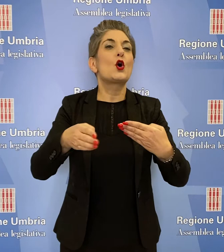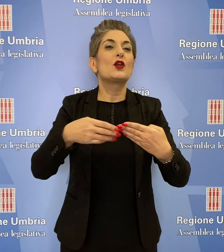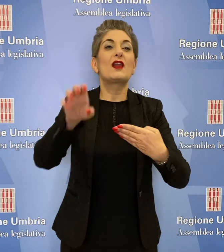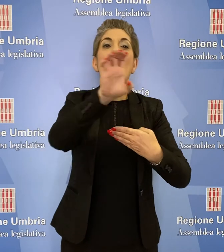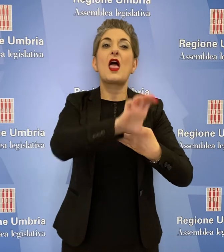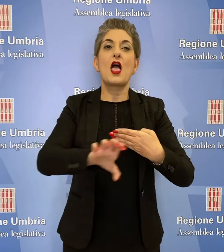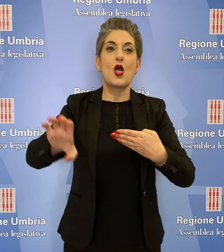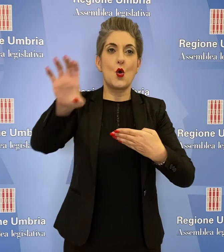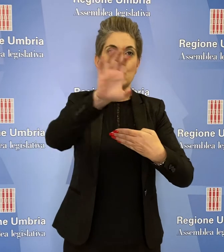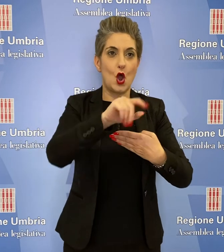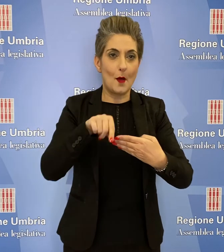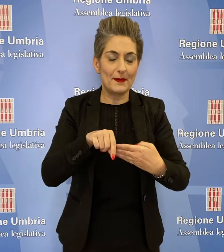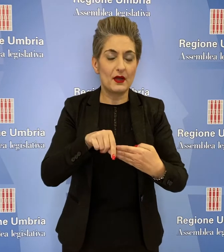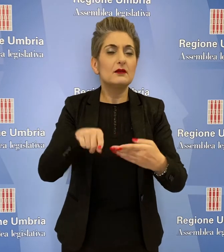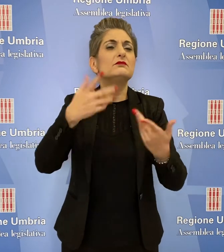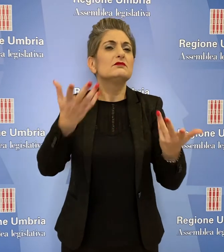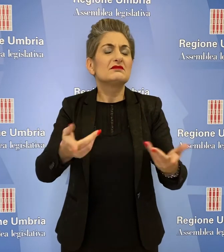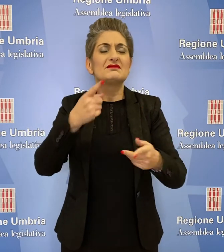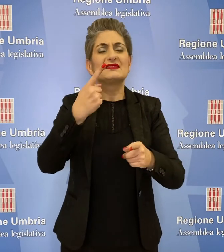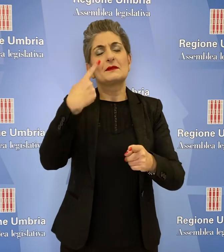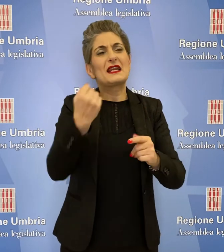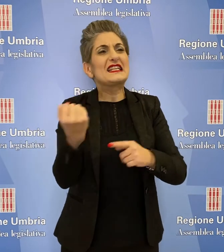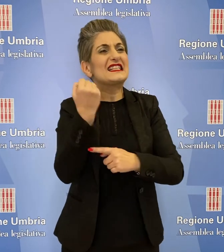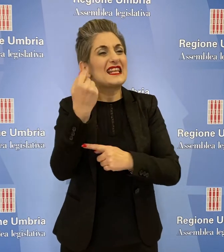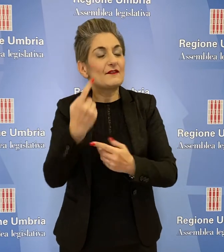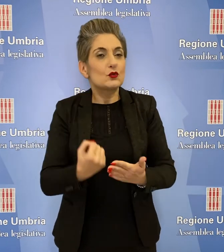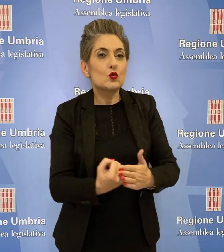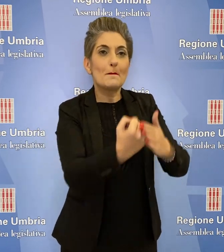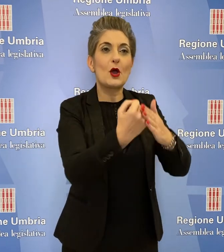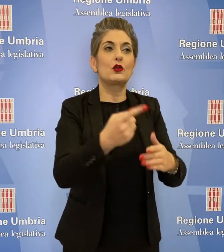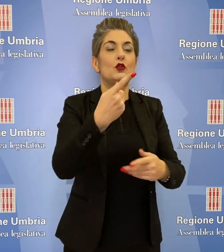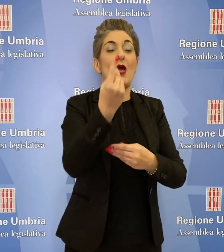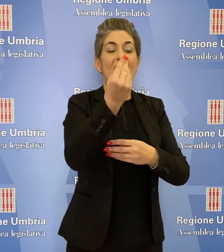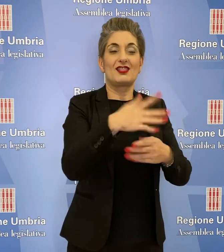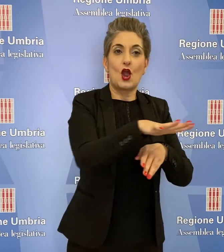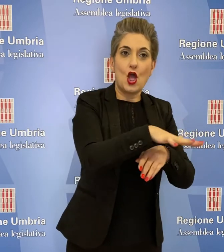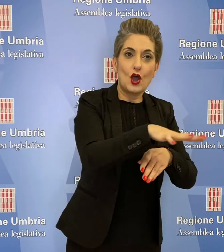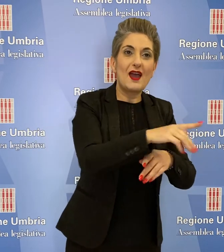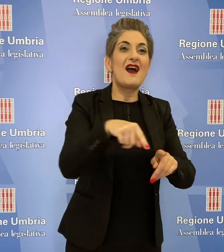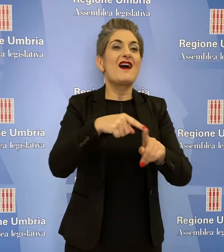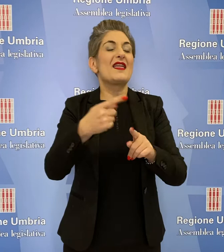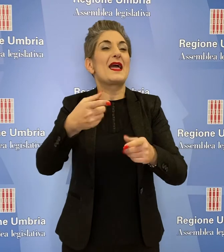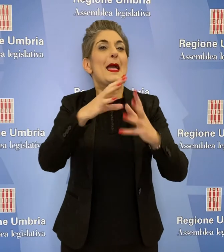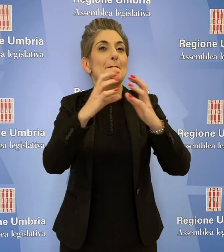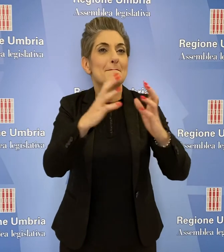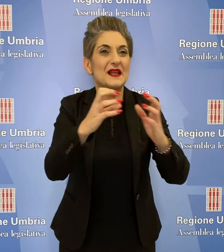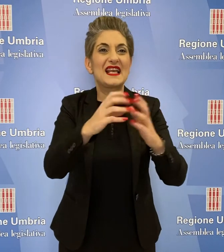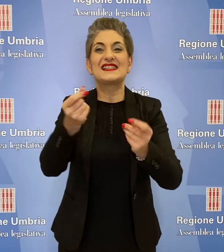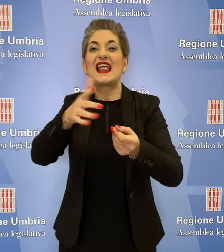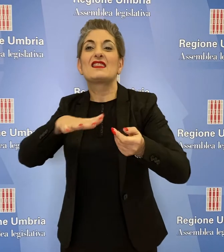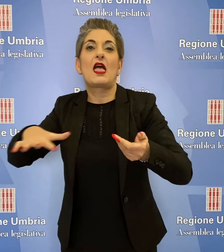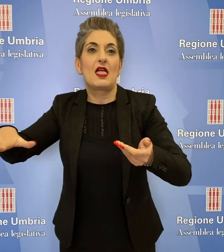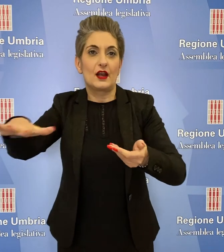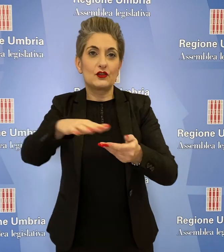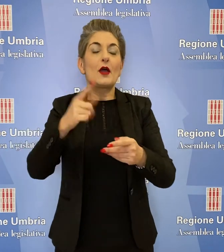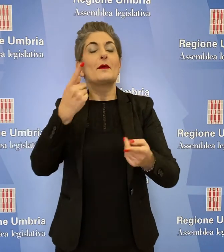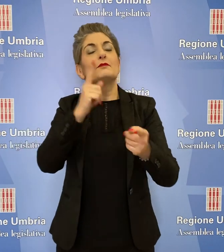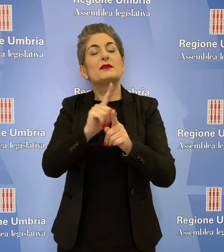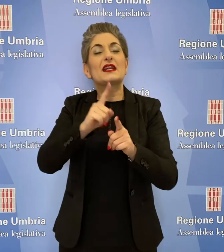'Europa, al servizio di enti locali, imprese e territorio, al fine di favorire l